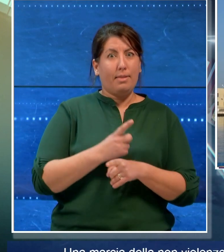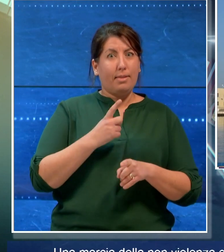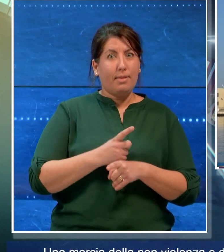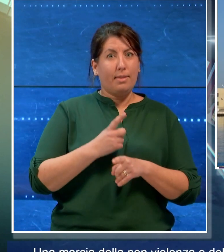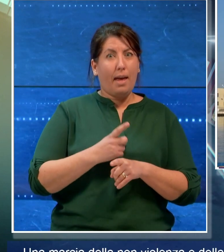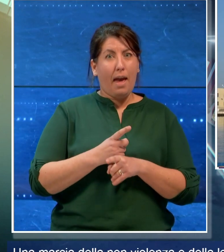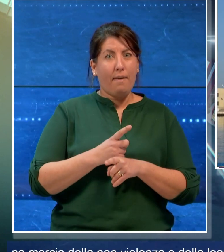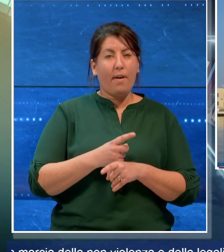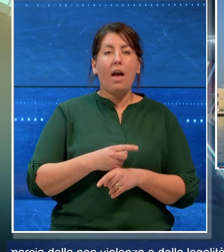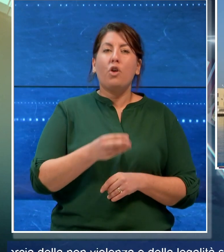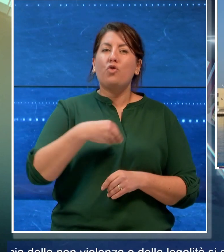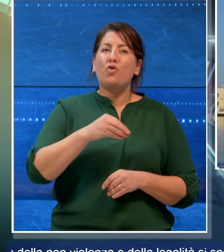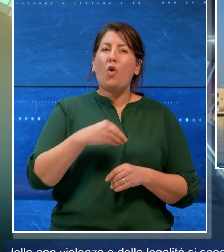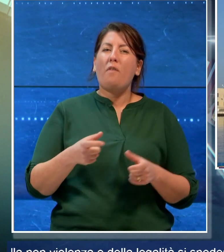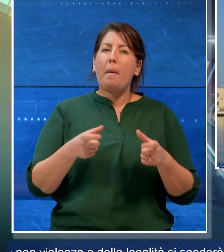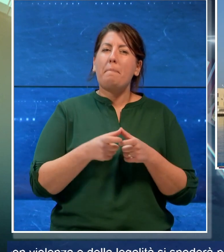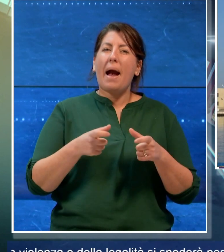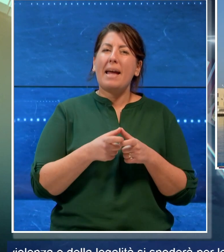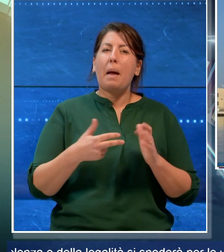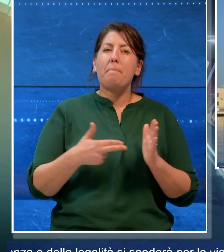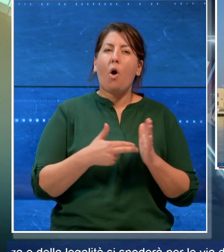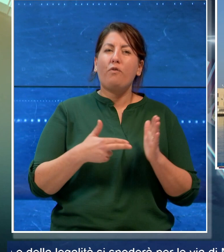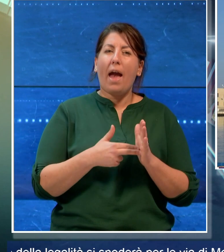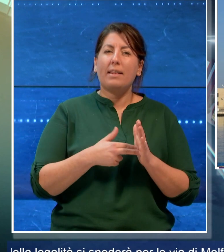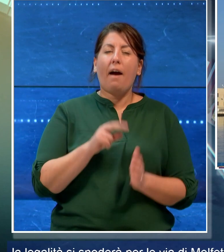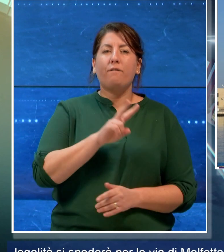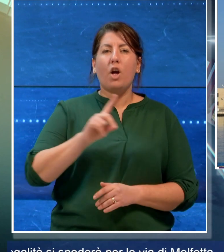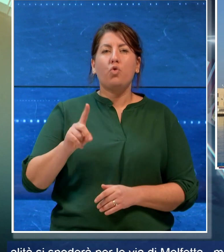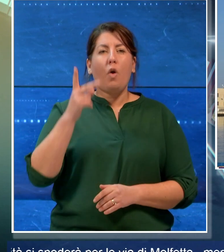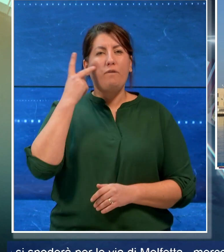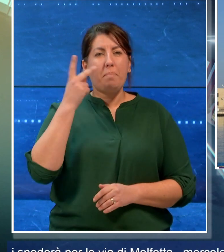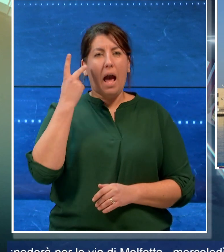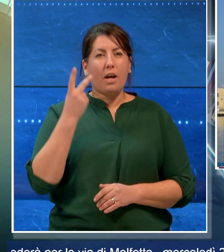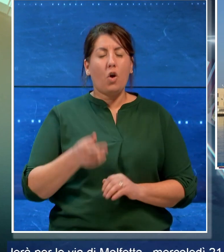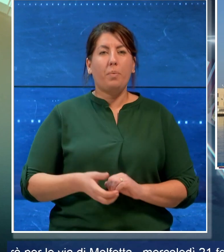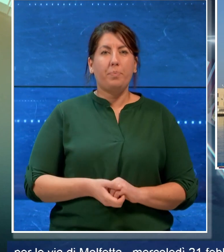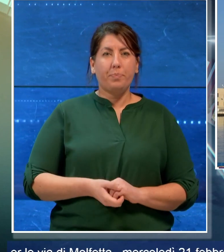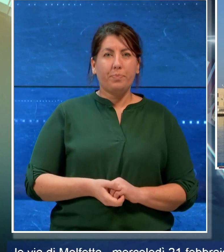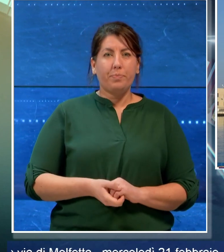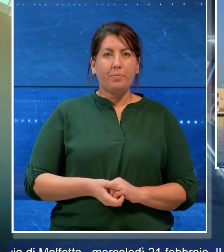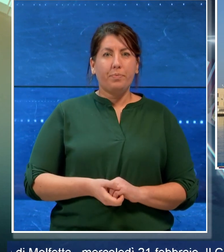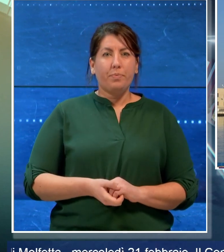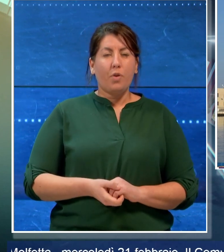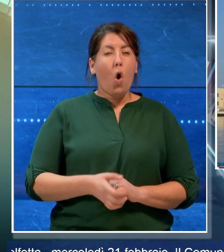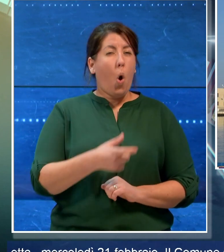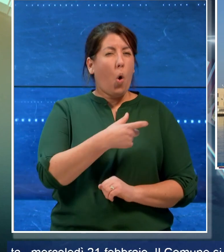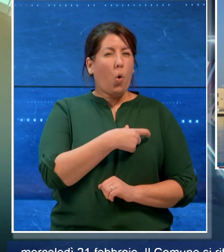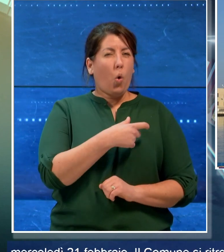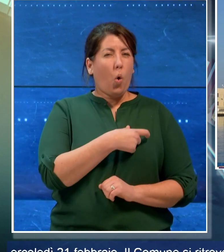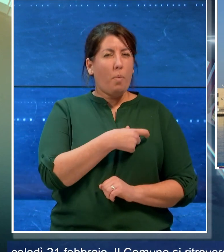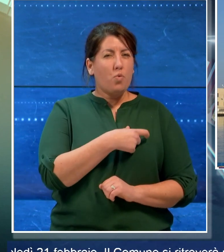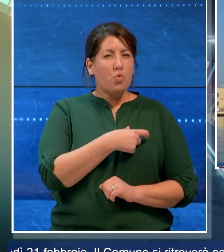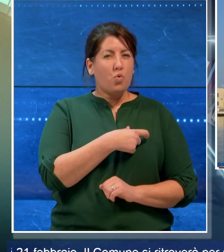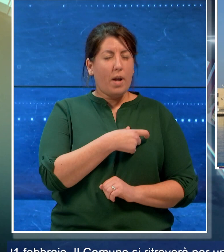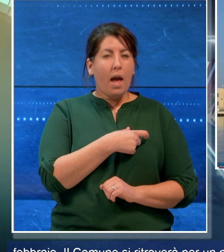Molfetta mercoledì 21 febbraio. Il comune si ritroverà